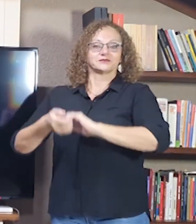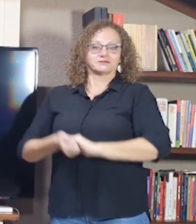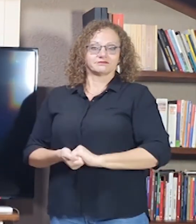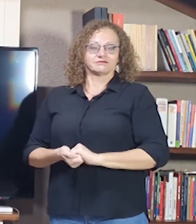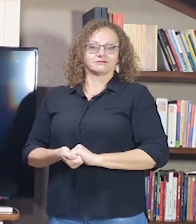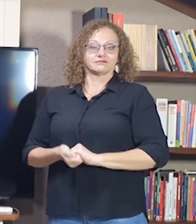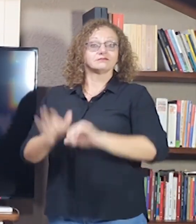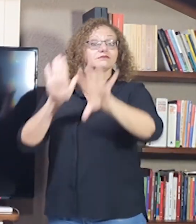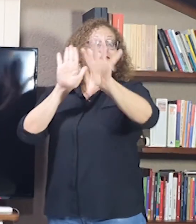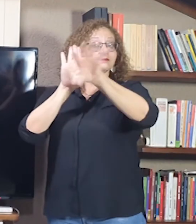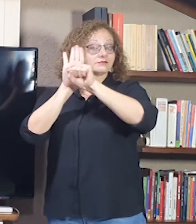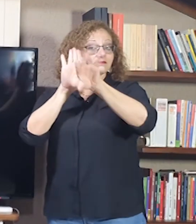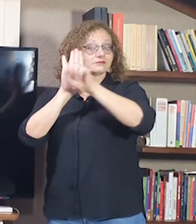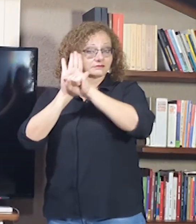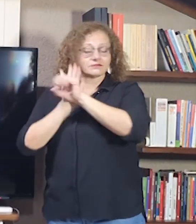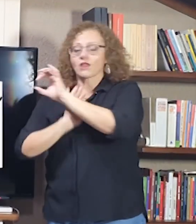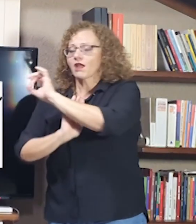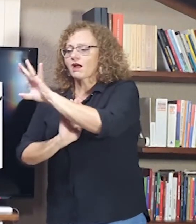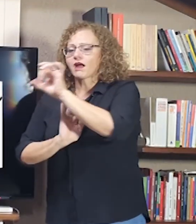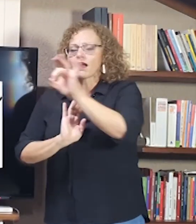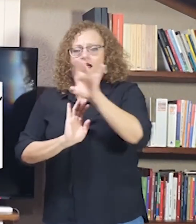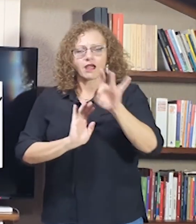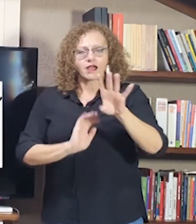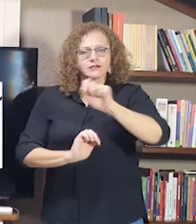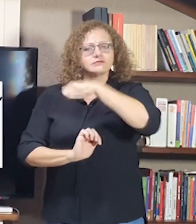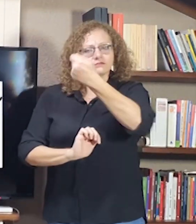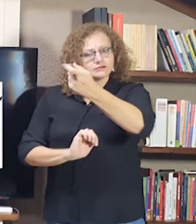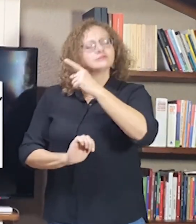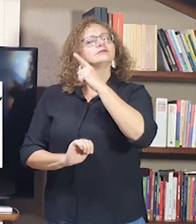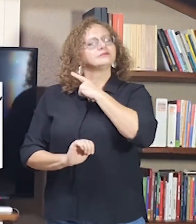E cada sinal possui uma iconicidade.